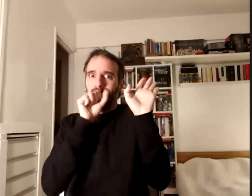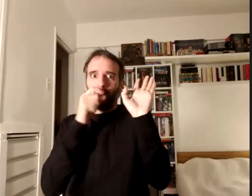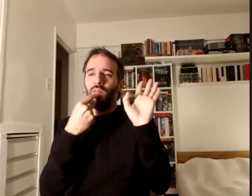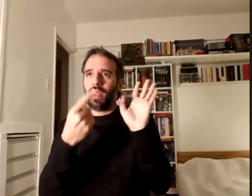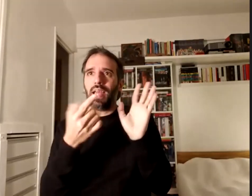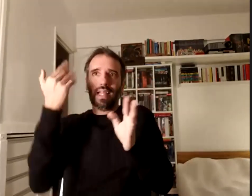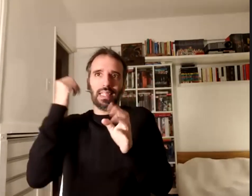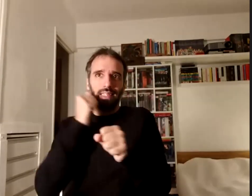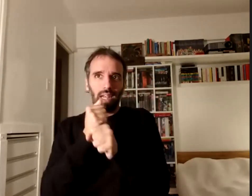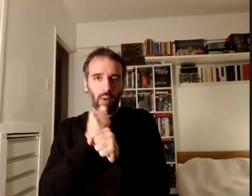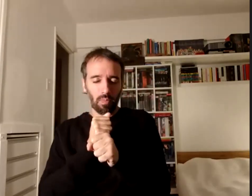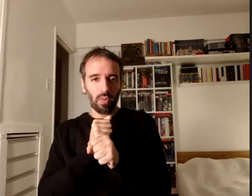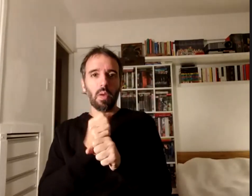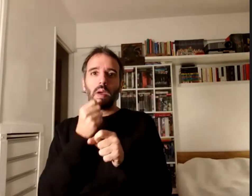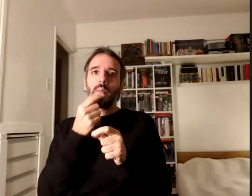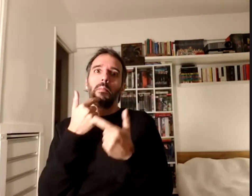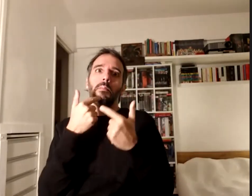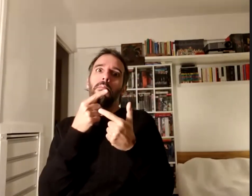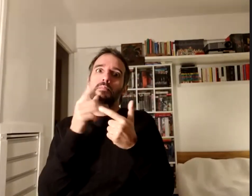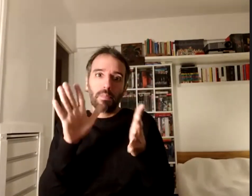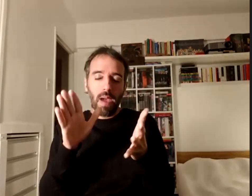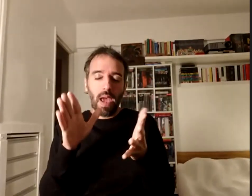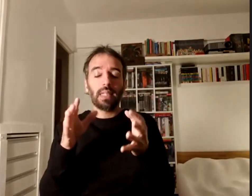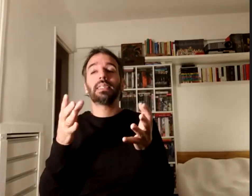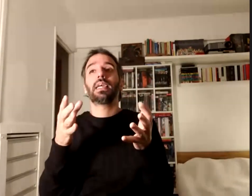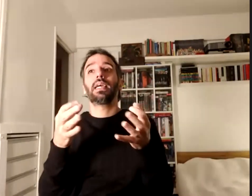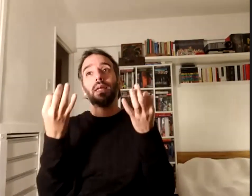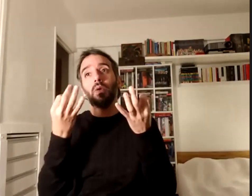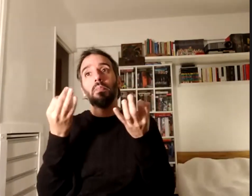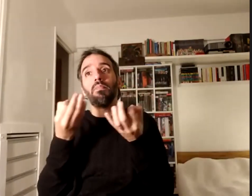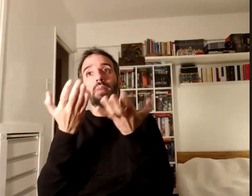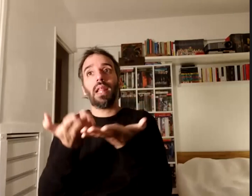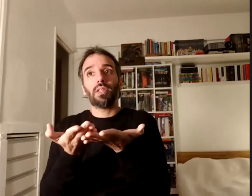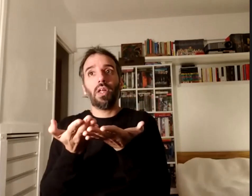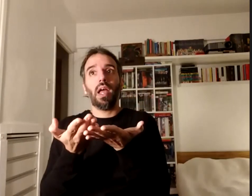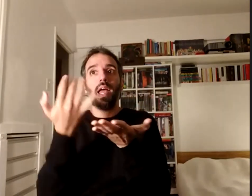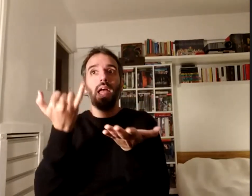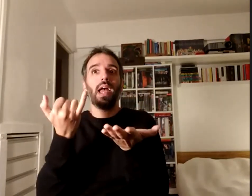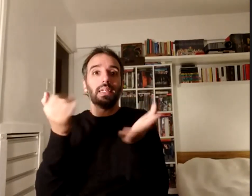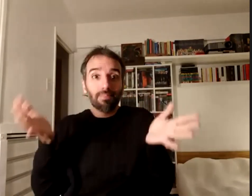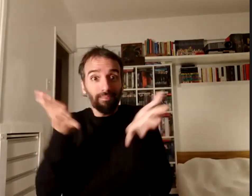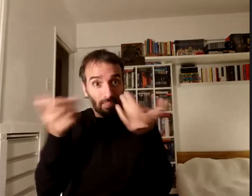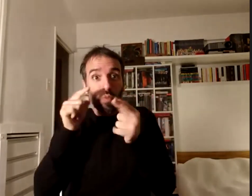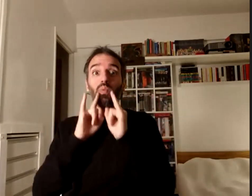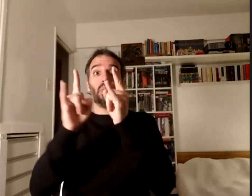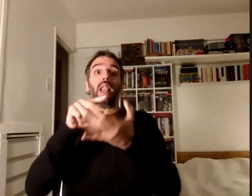porque me parece que para eso tenemos que instigar a que lean ahora el libro que es